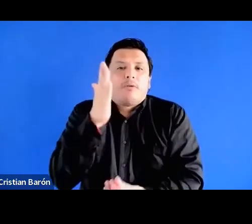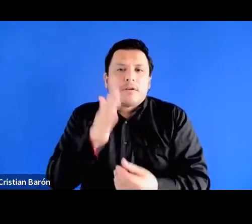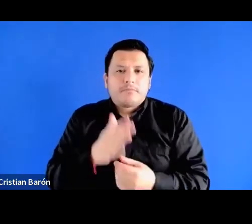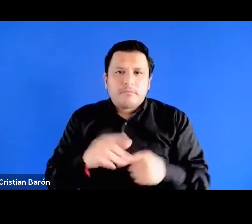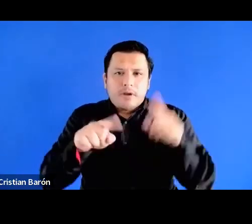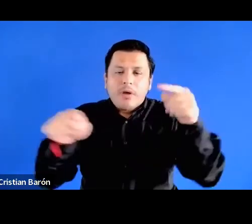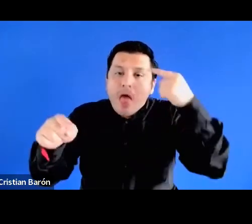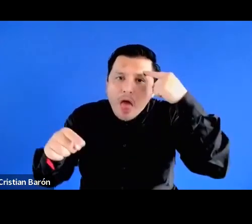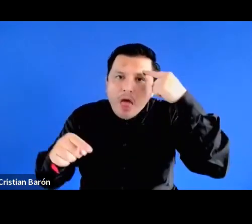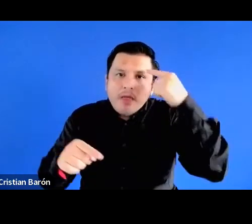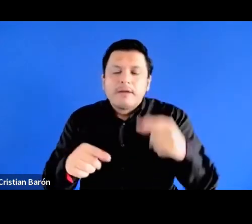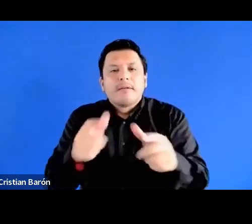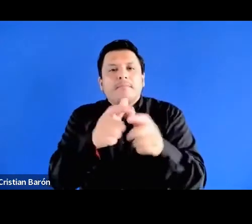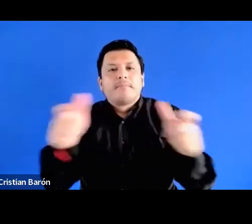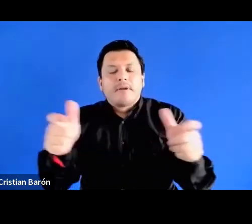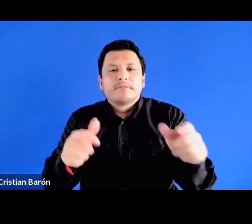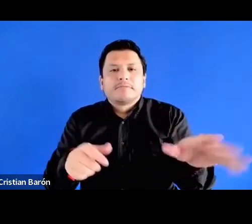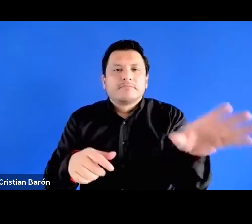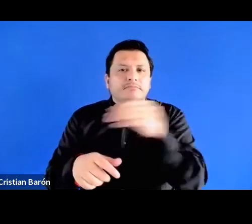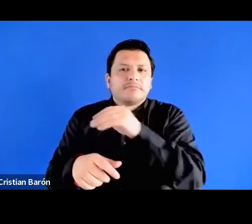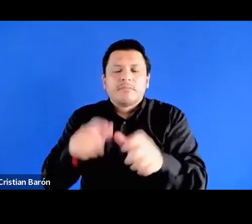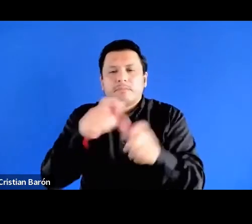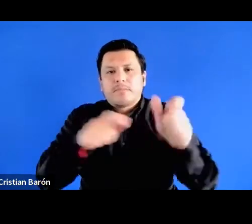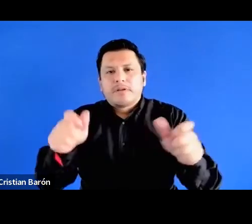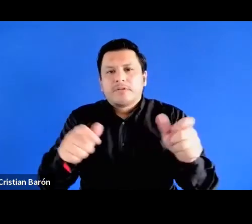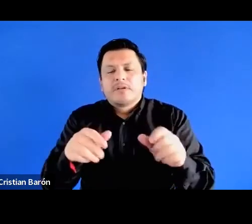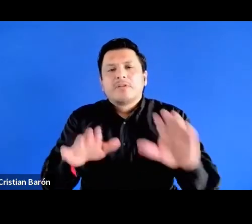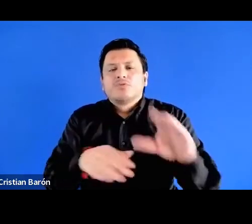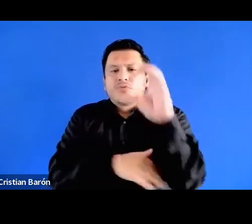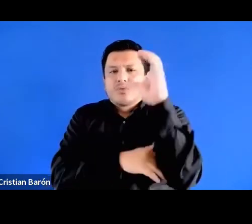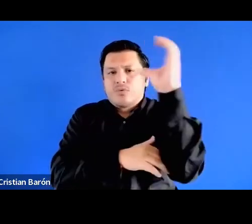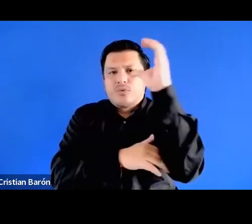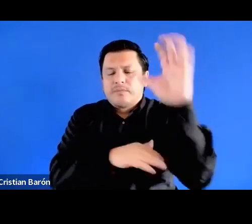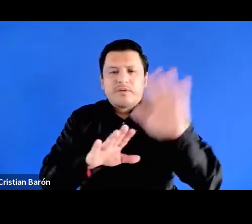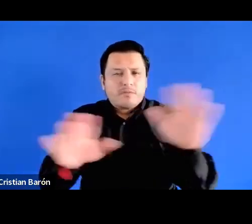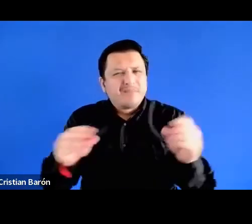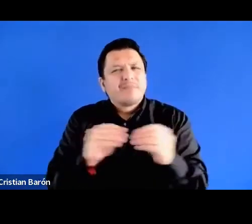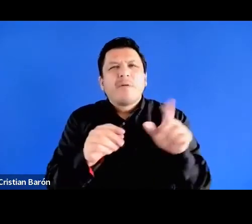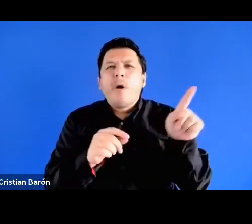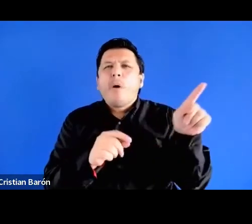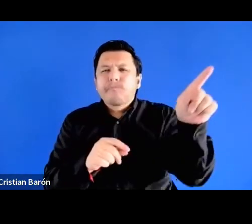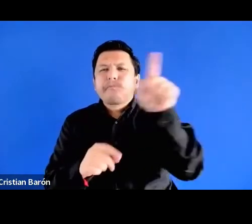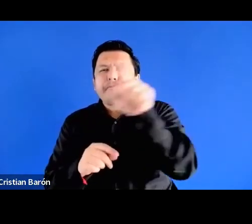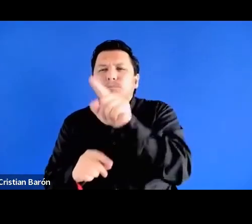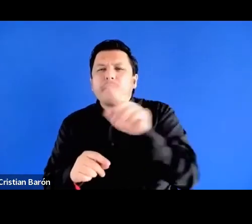que la gran mayoría racializada no solamente en Colombia digamos sino en otros países